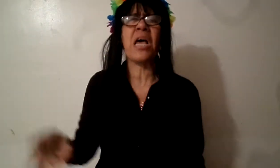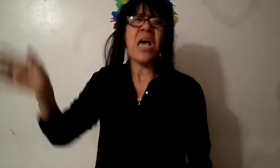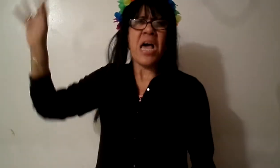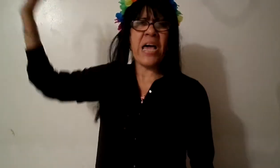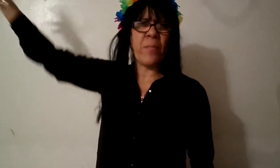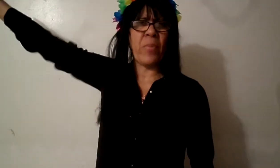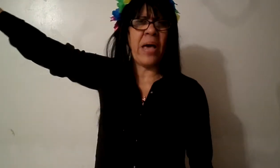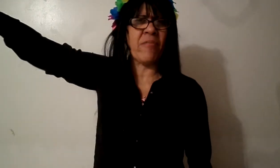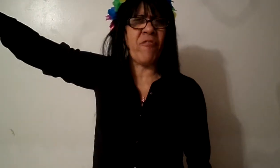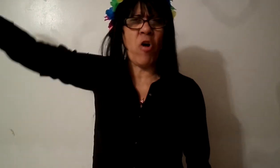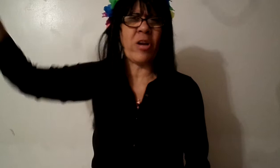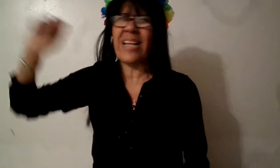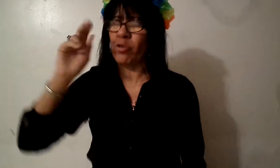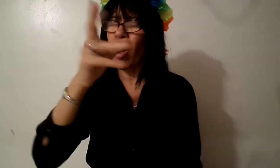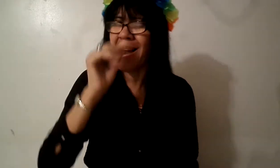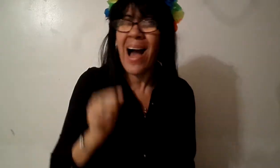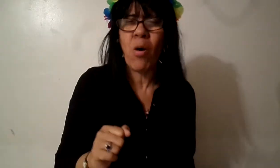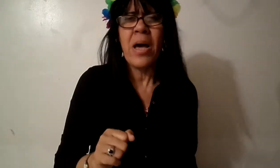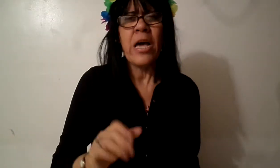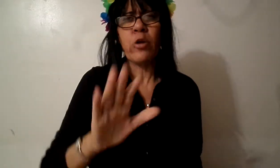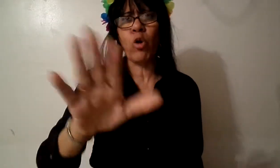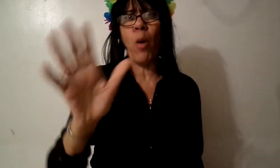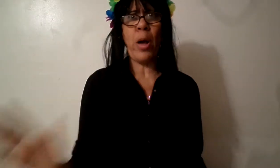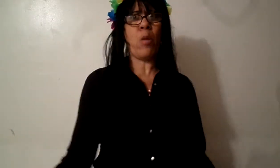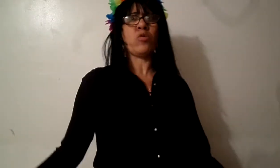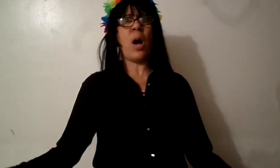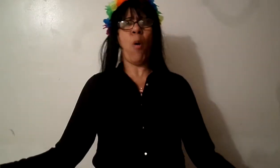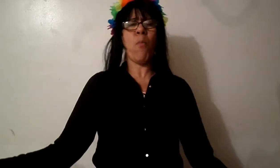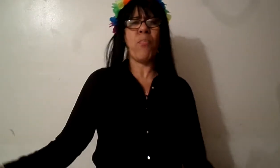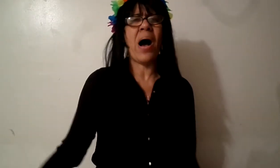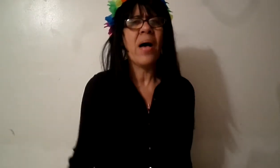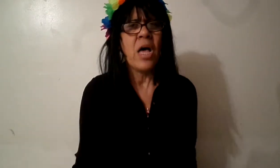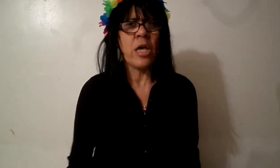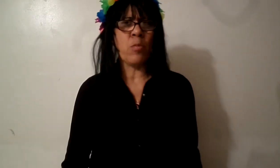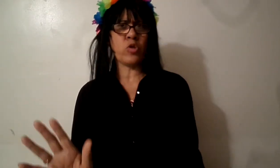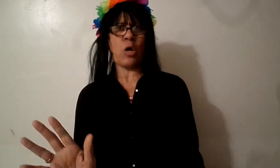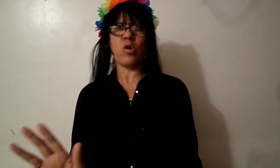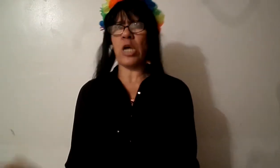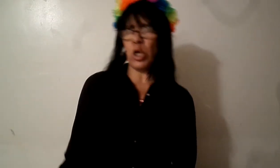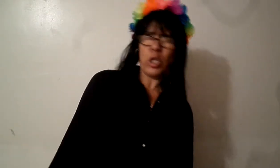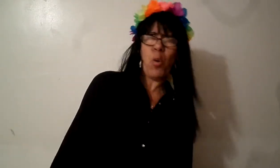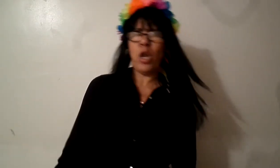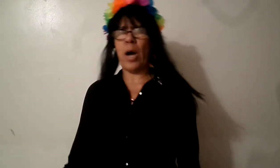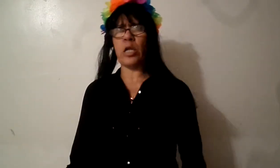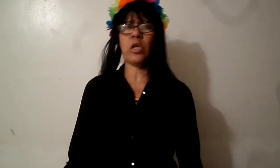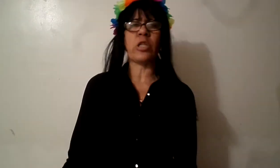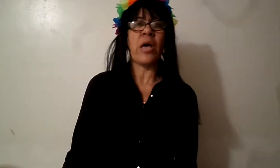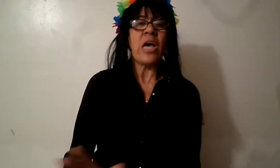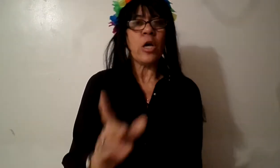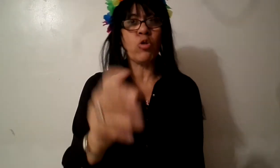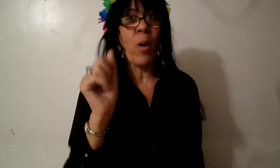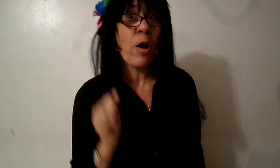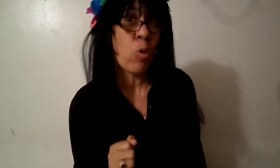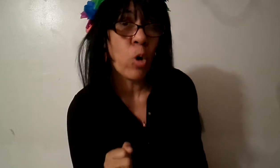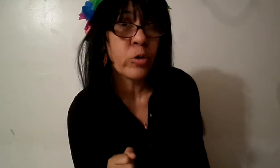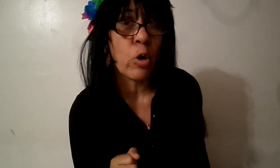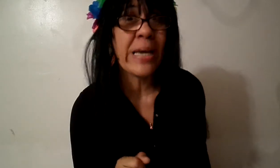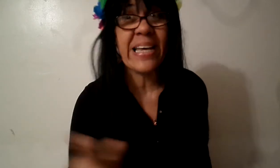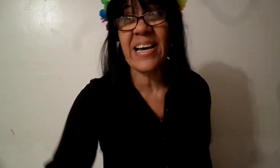en Florida en todos lados y tú los ves con mucha pompa y mucha cosa aquí tenemos el evangelito y tú vas a los cultos y te dejan